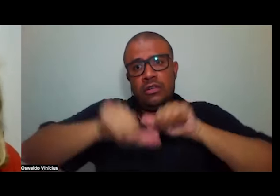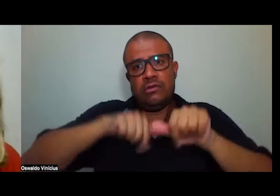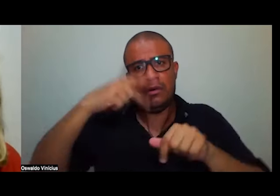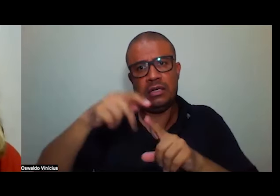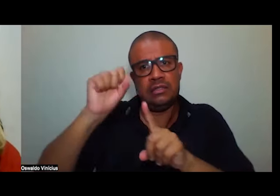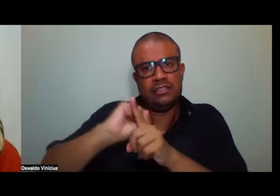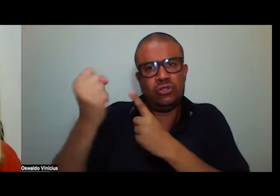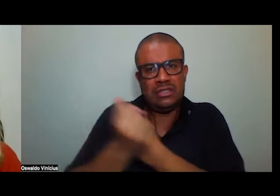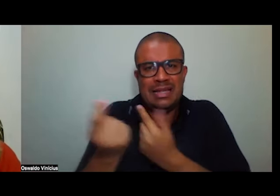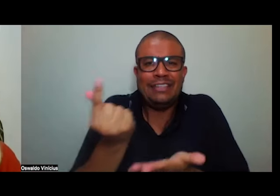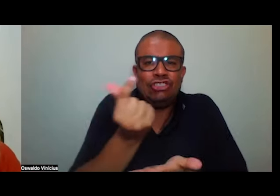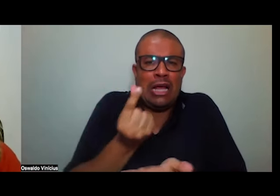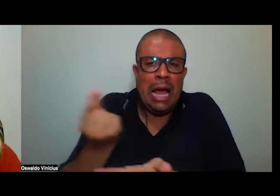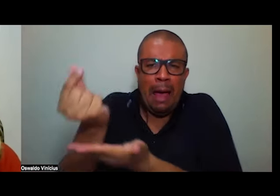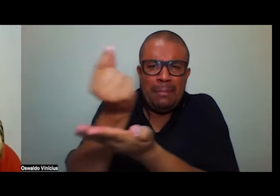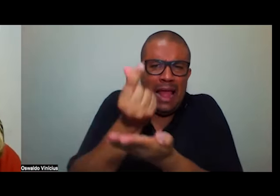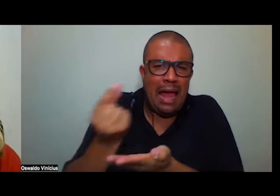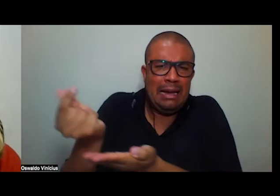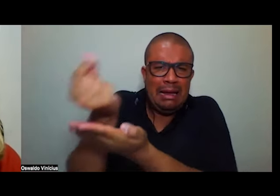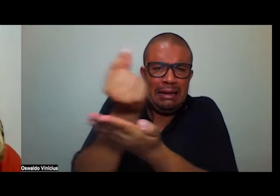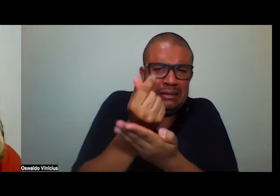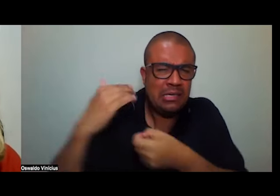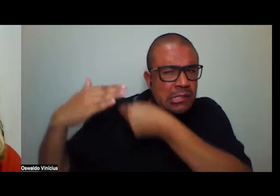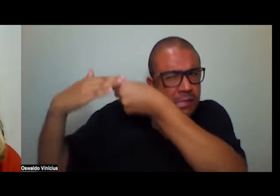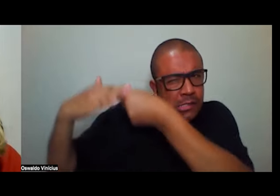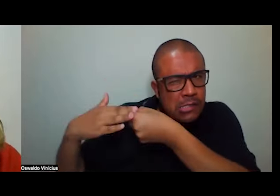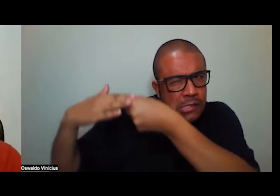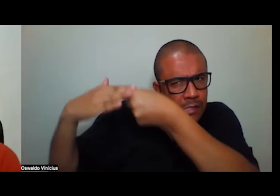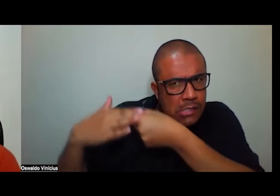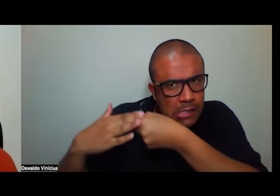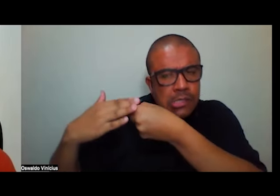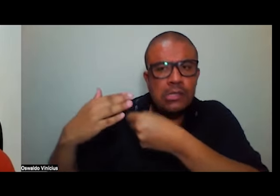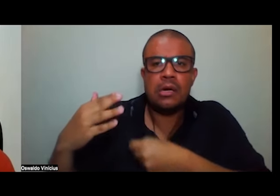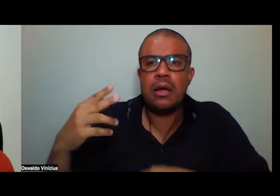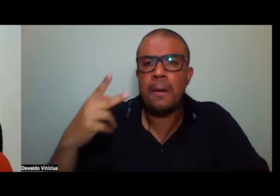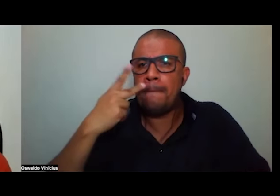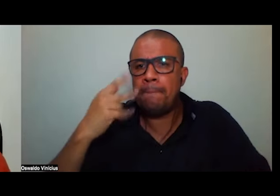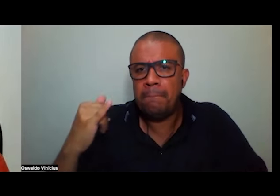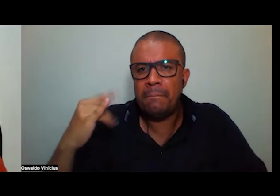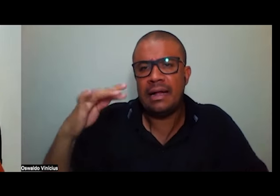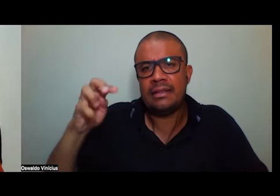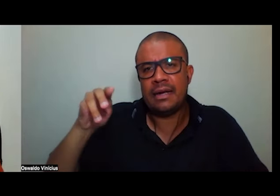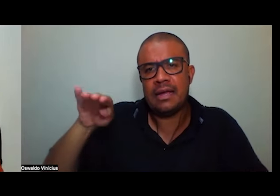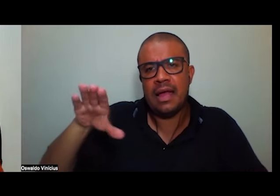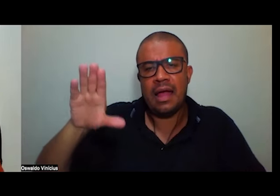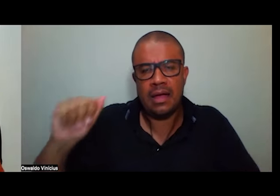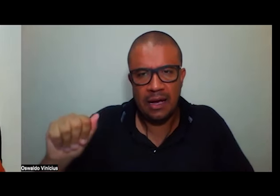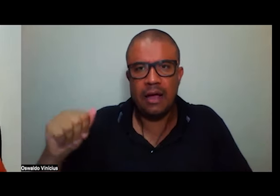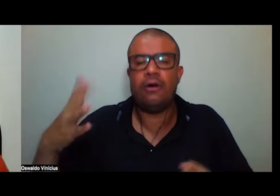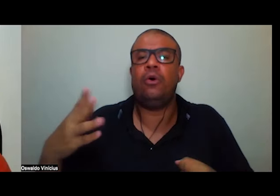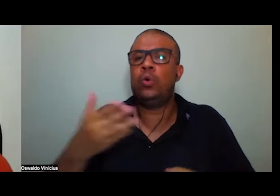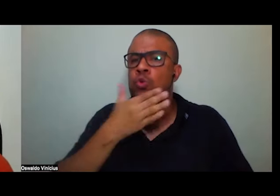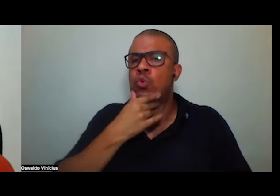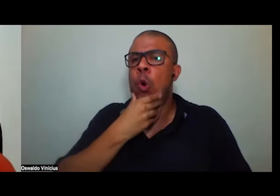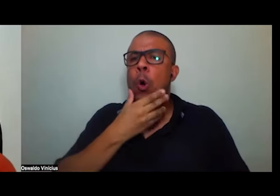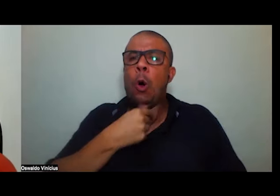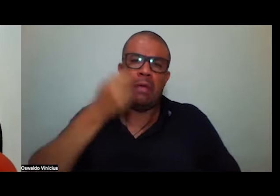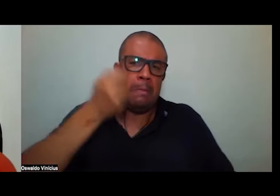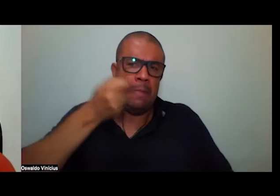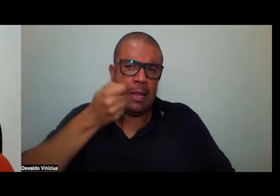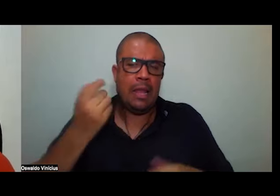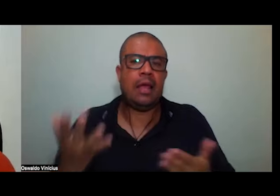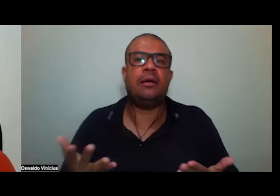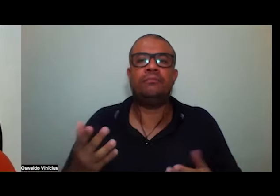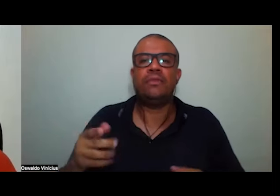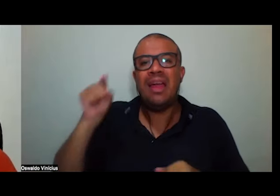capitalista e enfrentar essa opressão patriarcal se conjuga com termos coragem porque eles querem nos